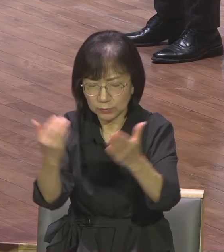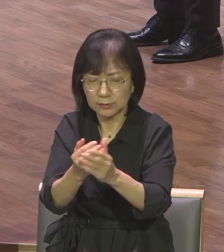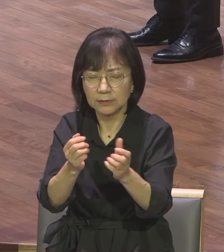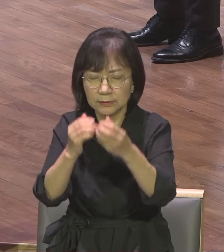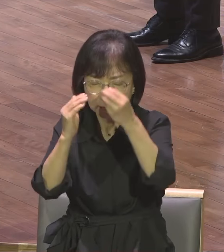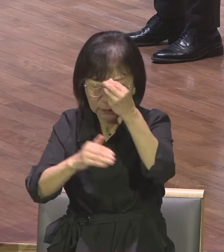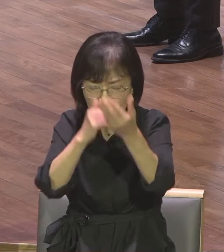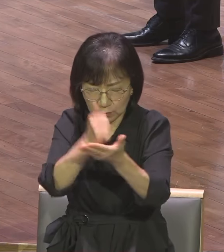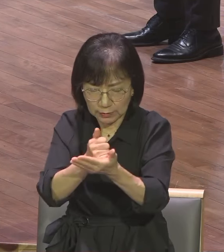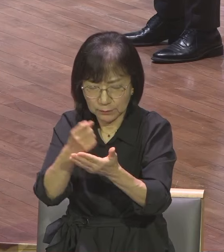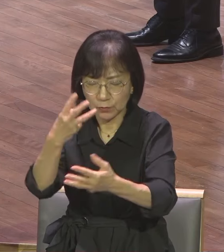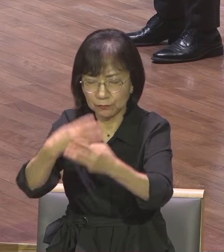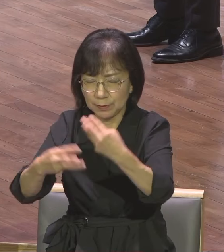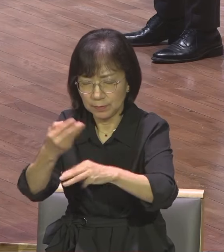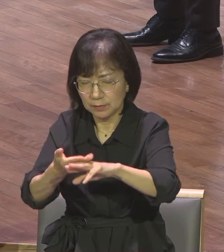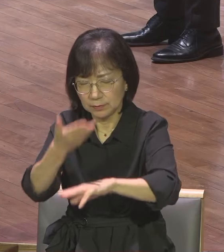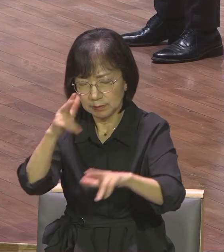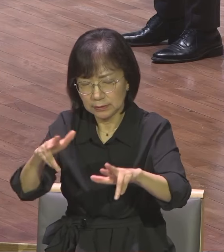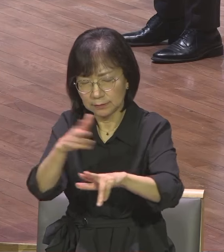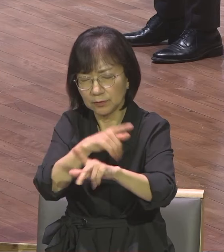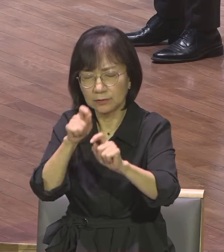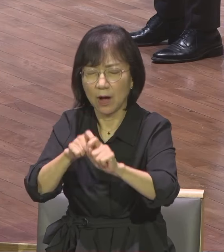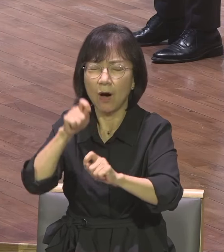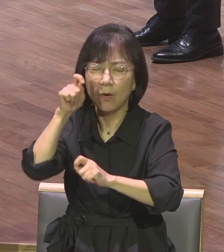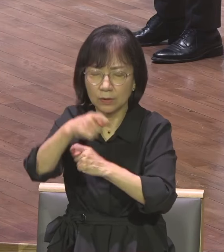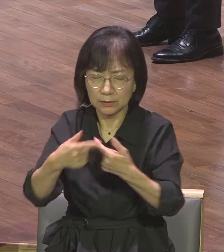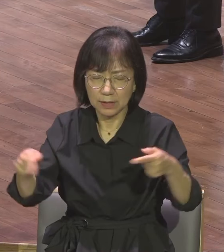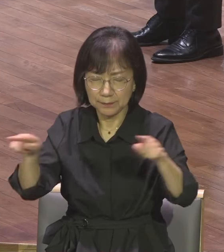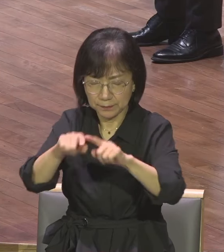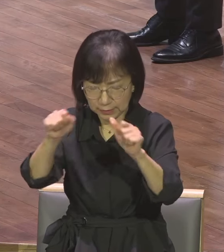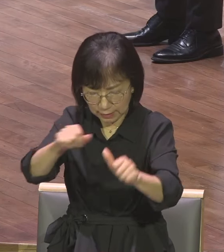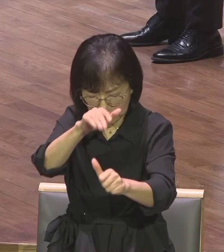이제부터 영원토록 함께 계실지요다 아멘